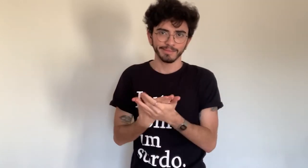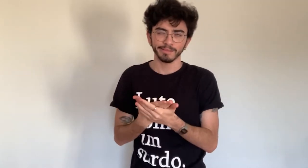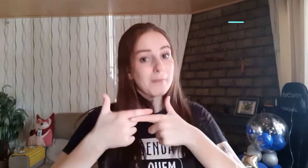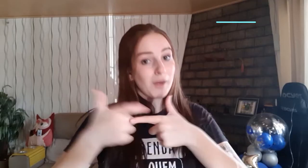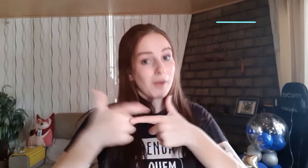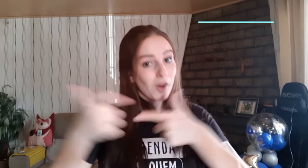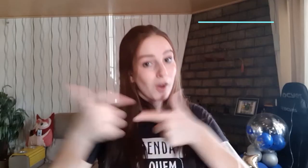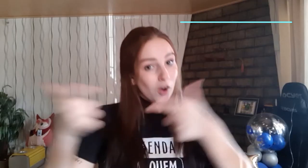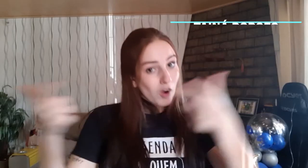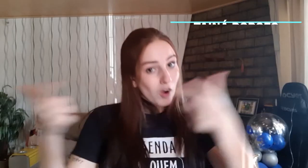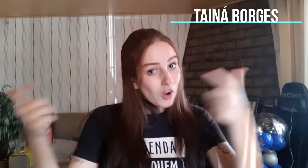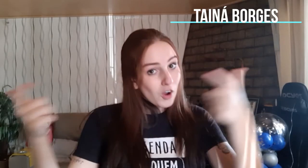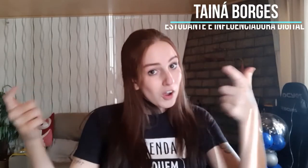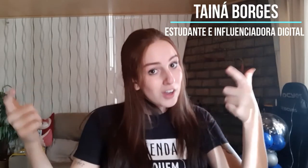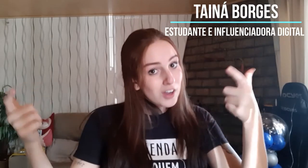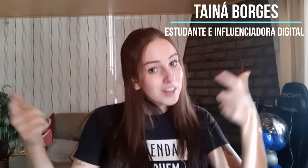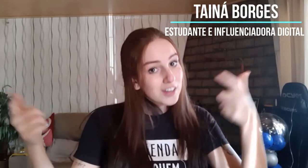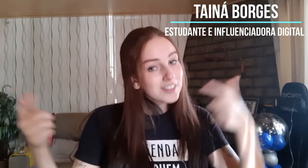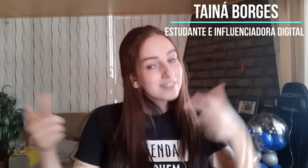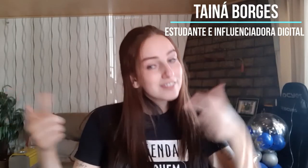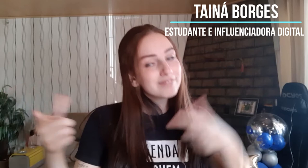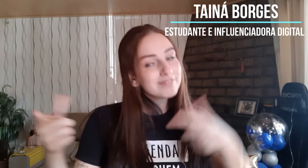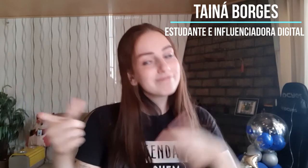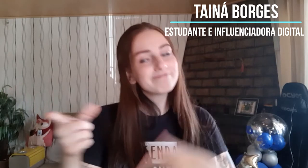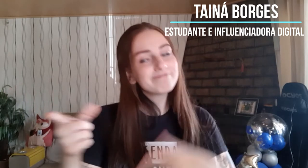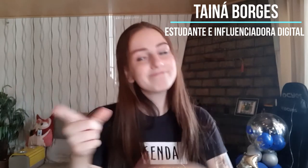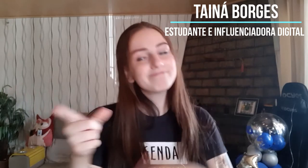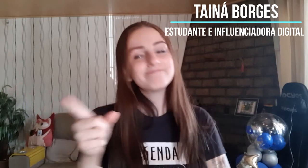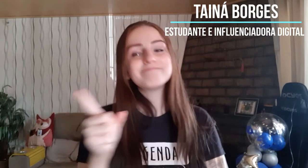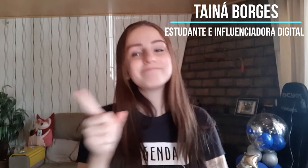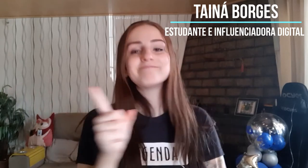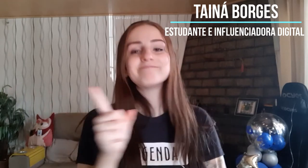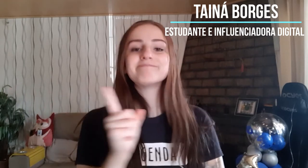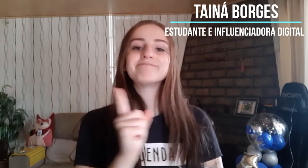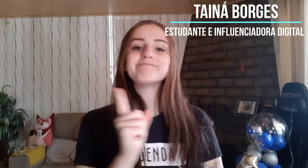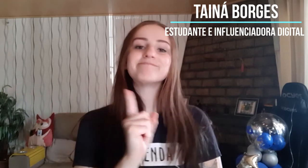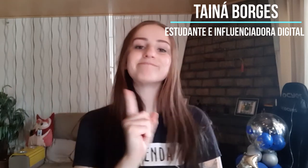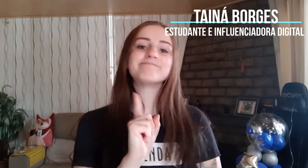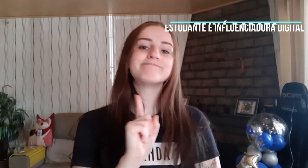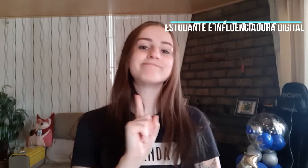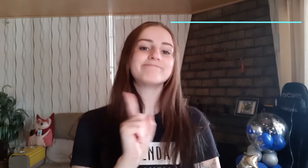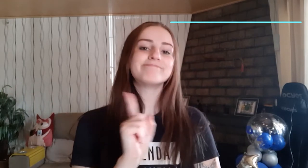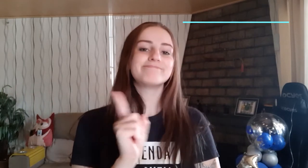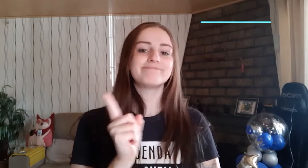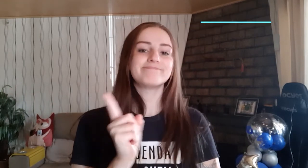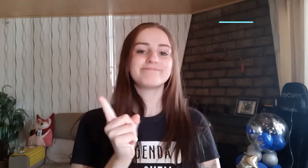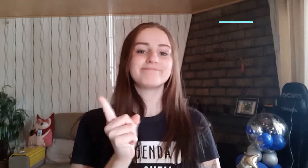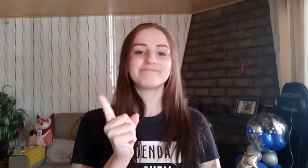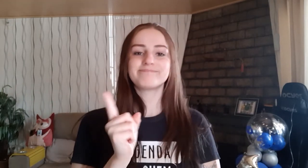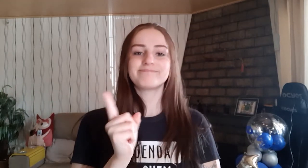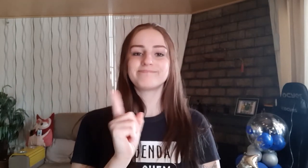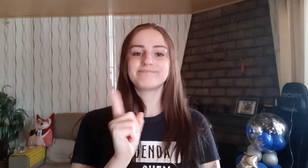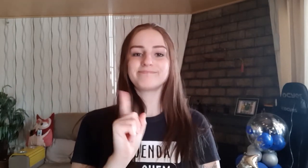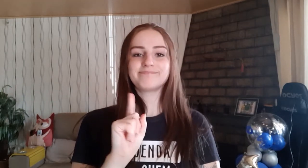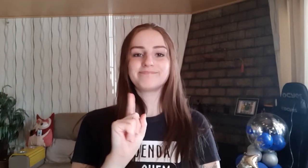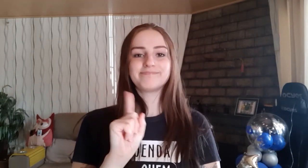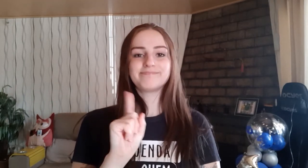Tainá Borges, estudante e influenciadora digital. Mulher branca, de cabelos longos, lisas e castanhos, usa a camisa da